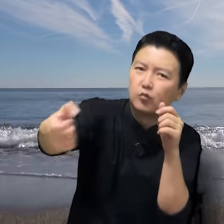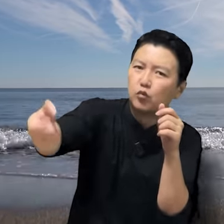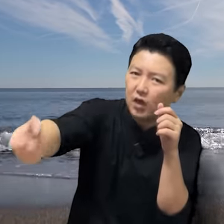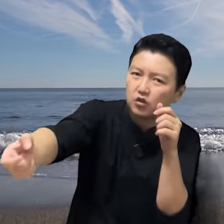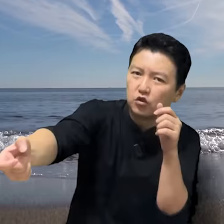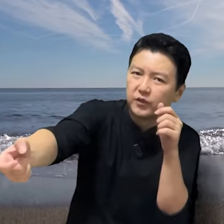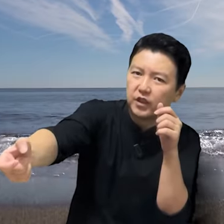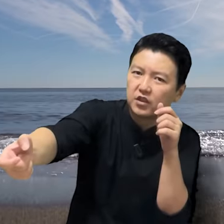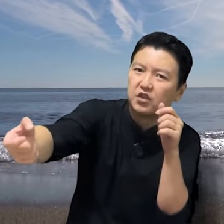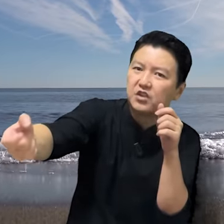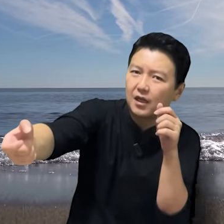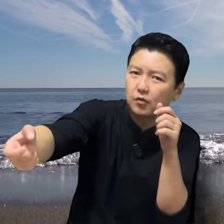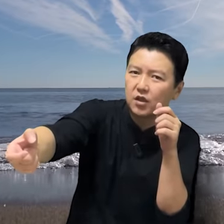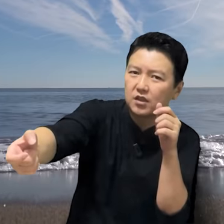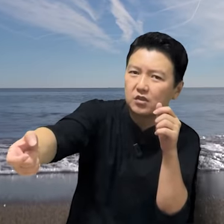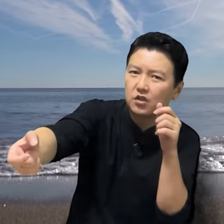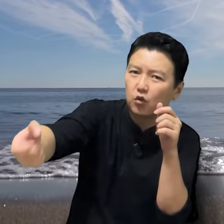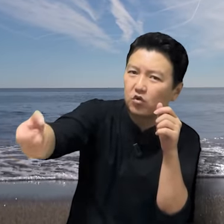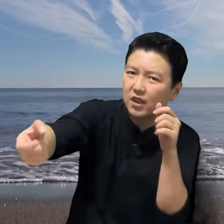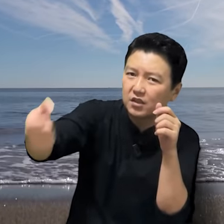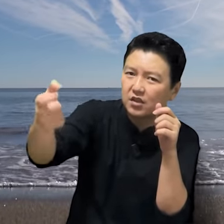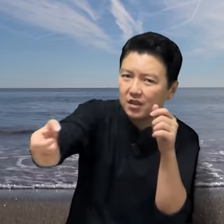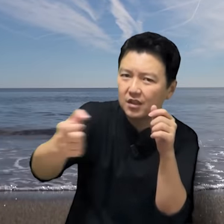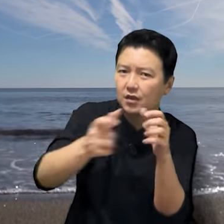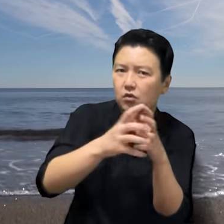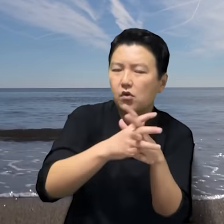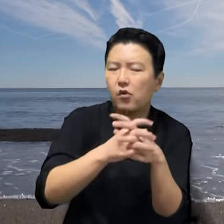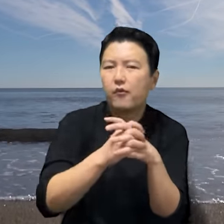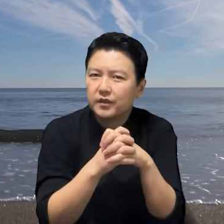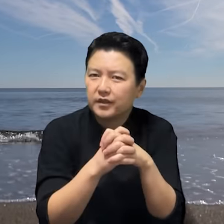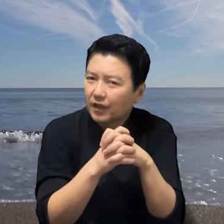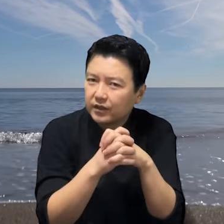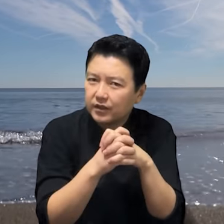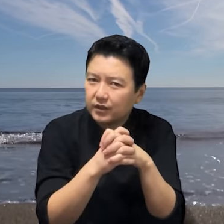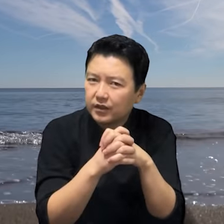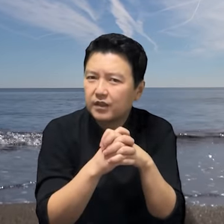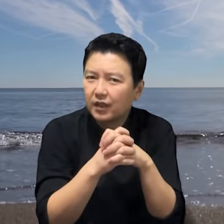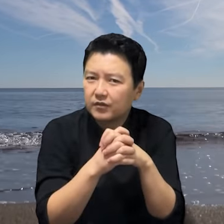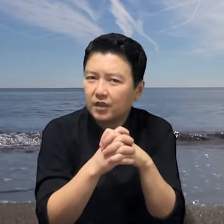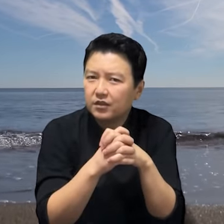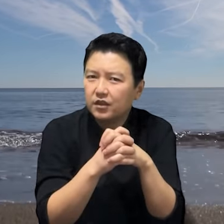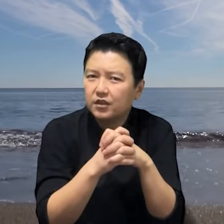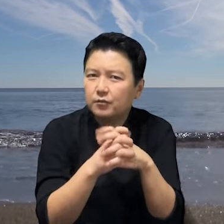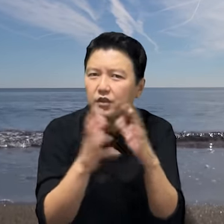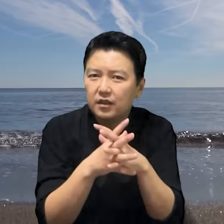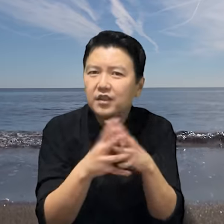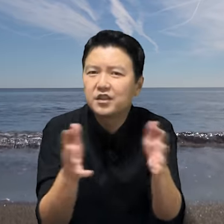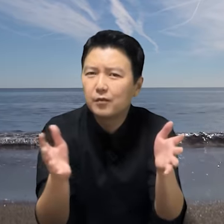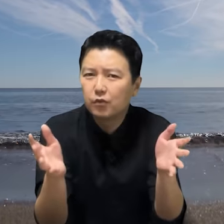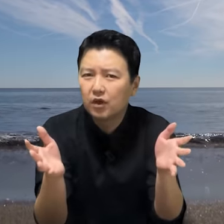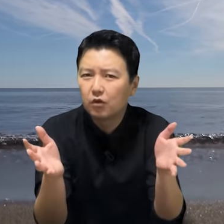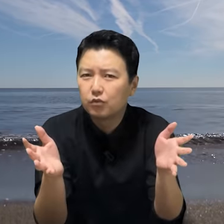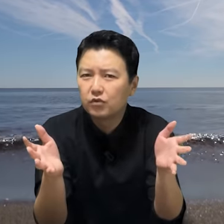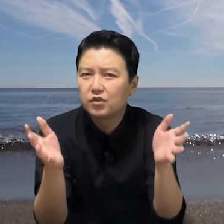뭐하는 놈이야? 경찰복까지 있는데 공장에서 일한다고? 사실 이 남자는 이름이 리샘보어라고 부르는